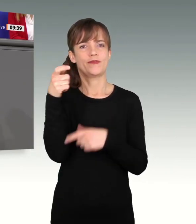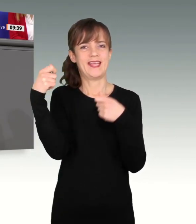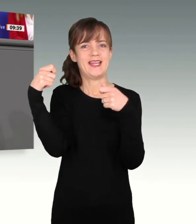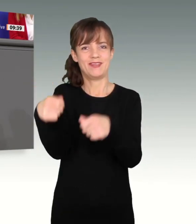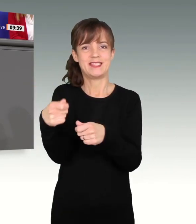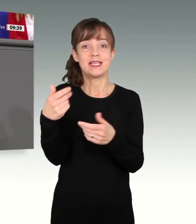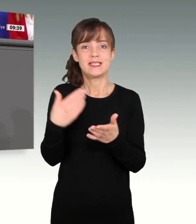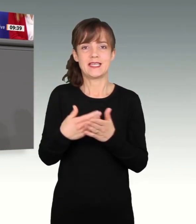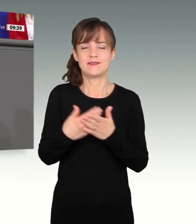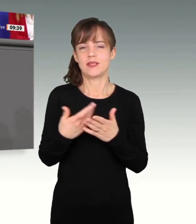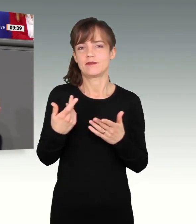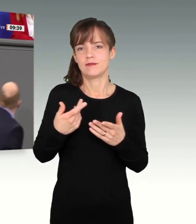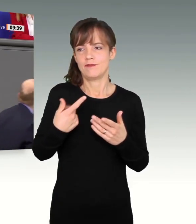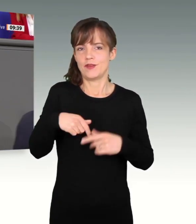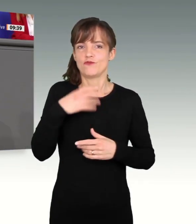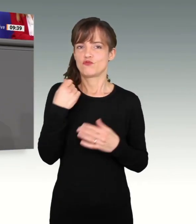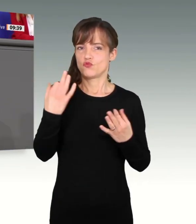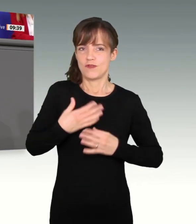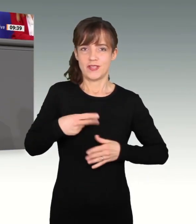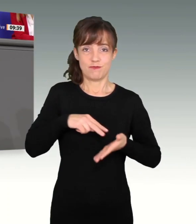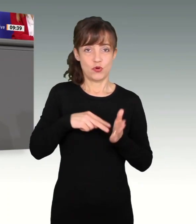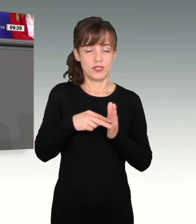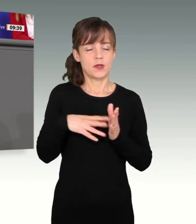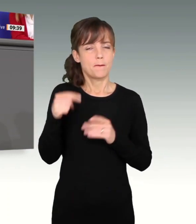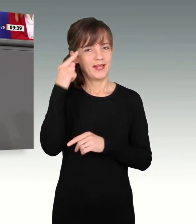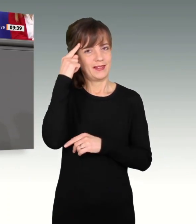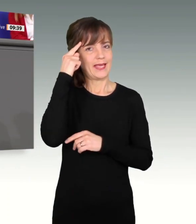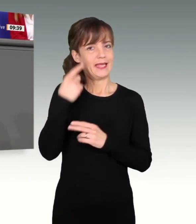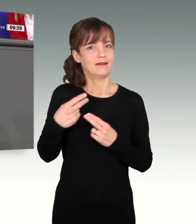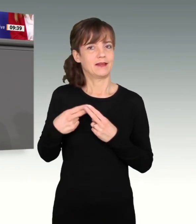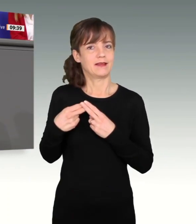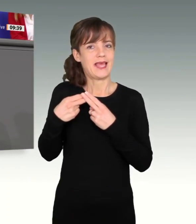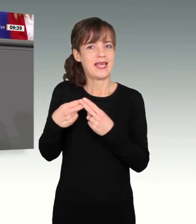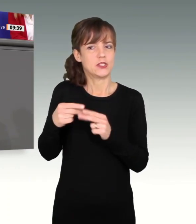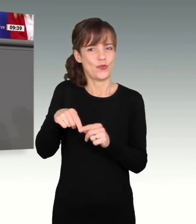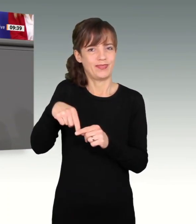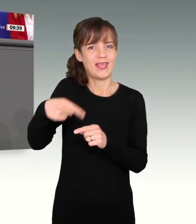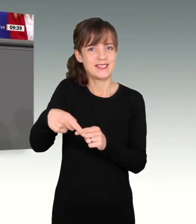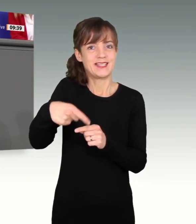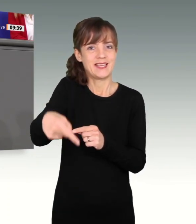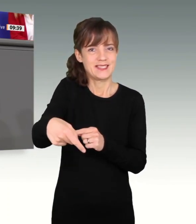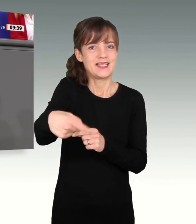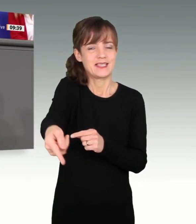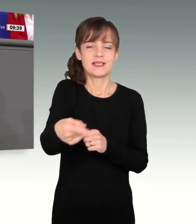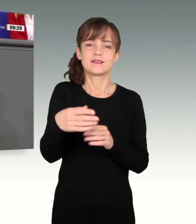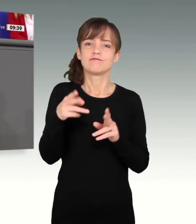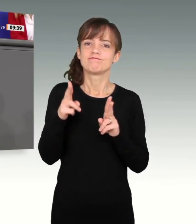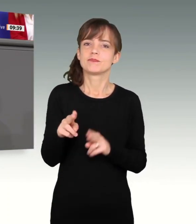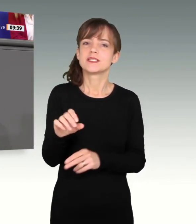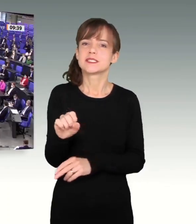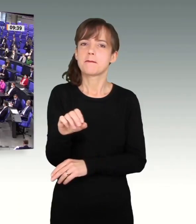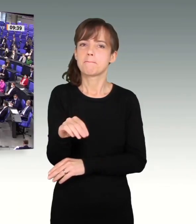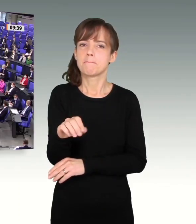eine Politik, die auch nachfolgenden Generationen im Blick nimmt. Das ist generationengerechte Haushaltspolitik. Was wir machen, das ist eine smarte Haushaltspolitik.